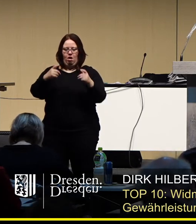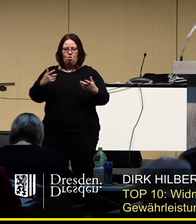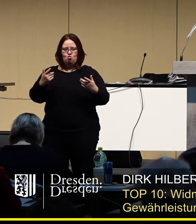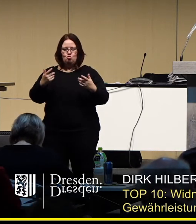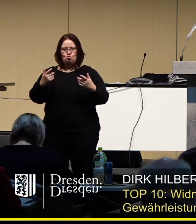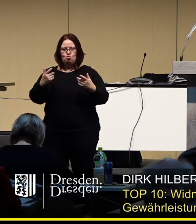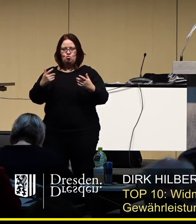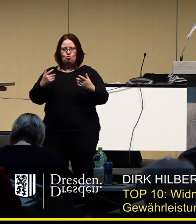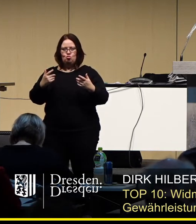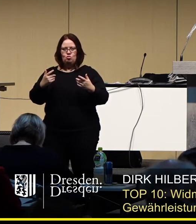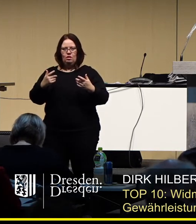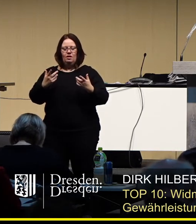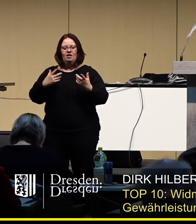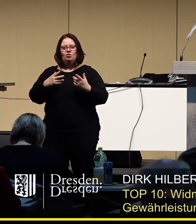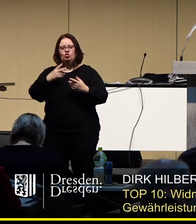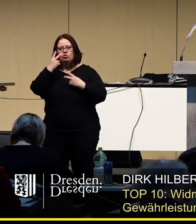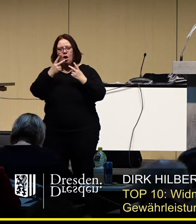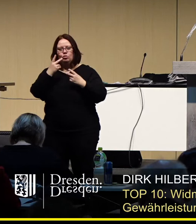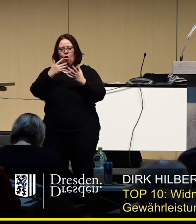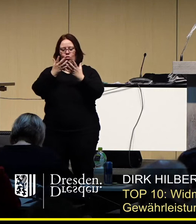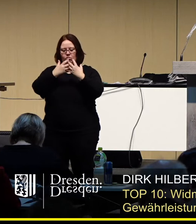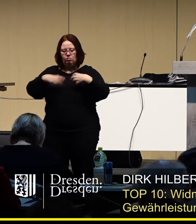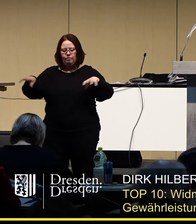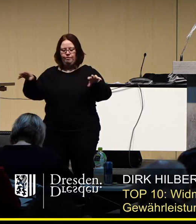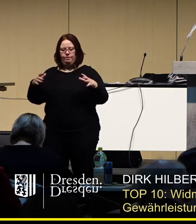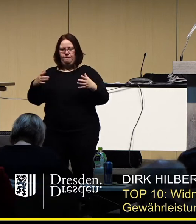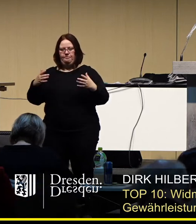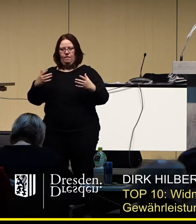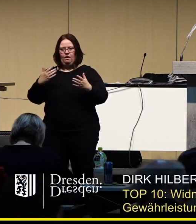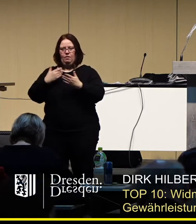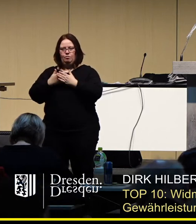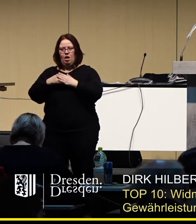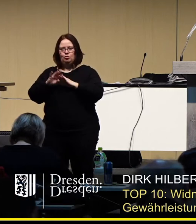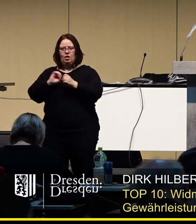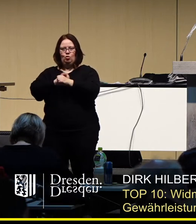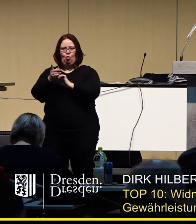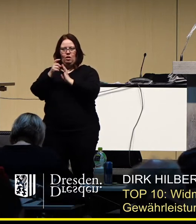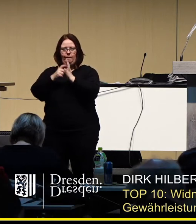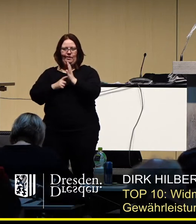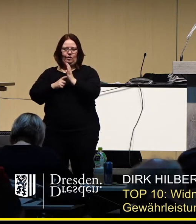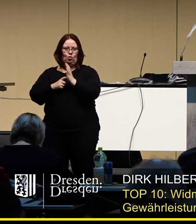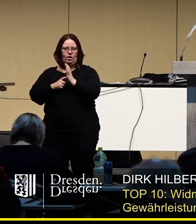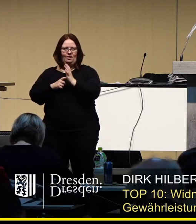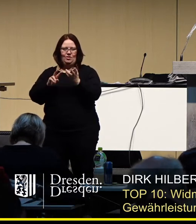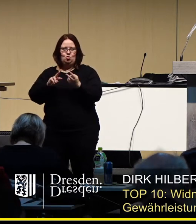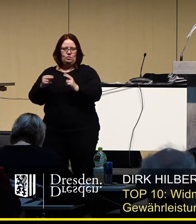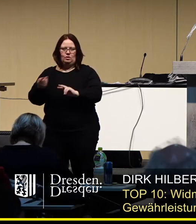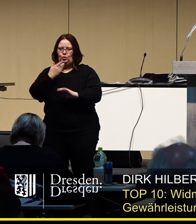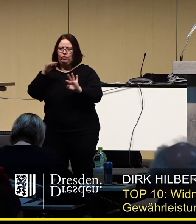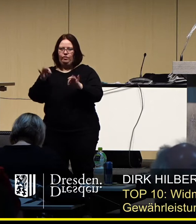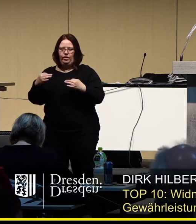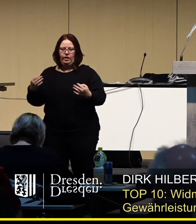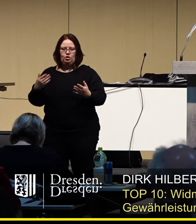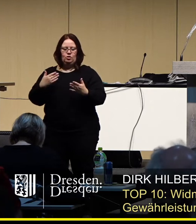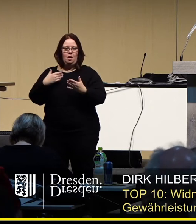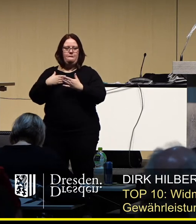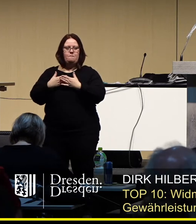Objekte rausgenommen aus dem Markt, die heute unter Corona-Bedingungen nicht umsetzungsfähig wären. Das